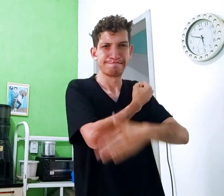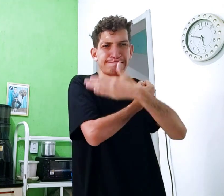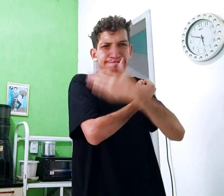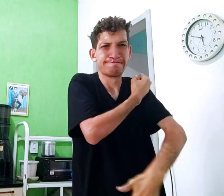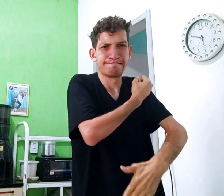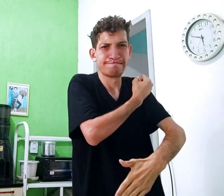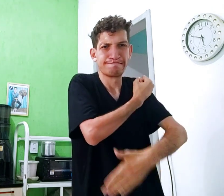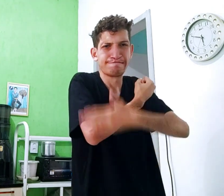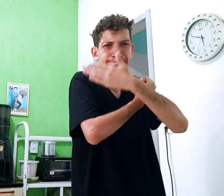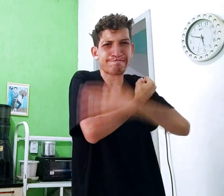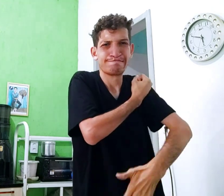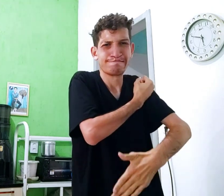Dessa forma.